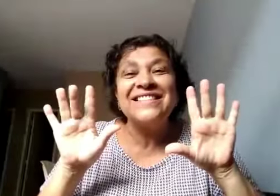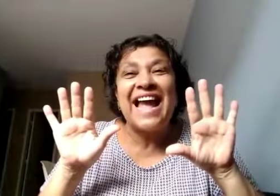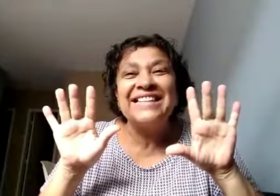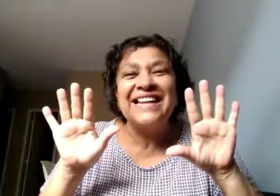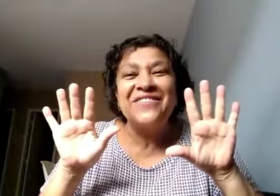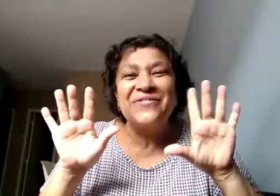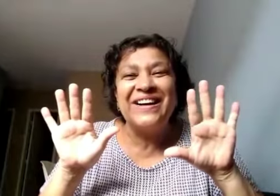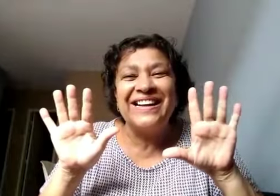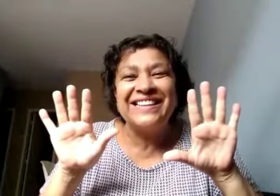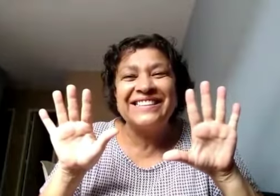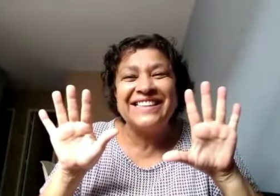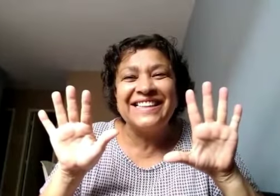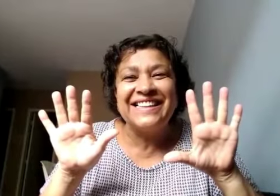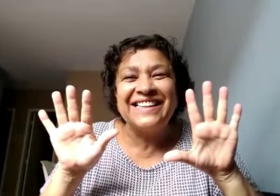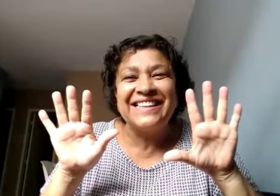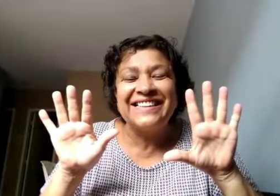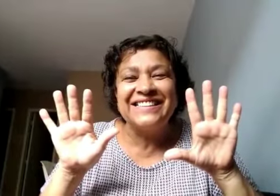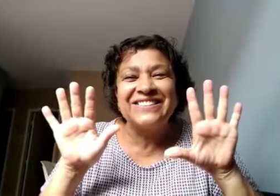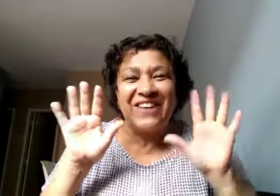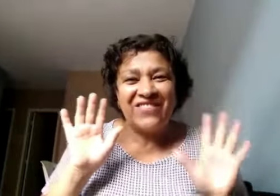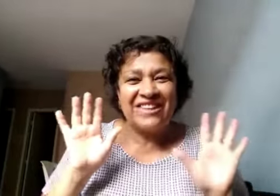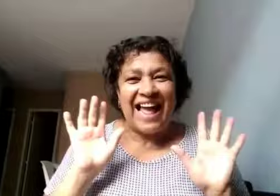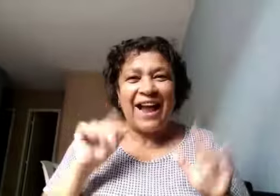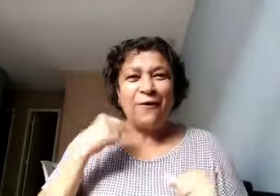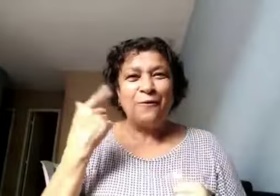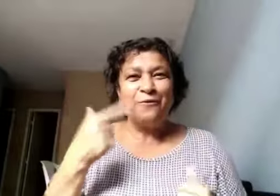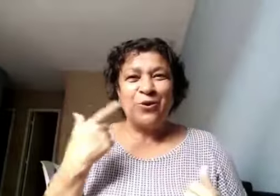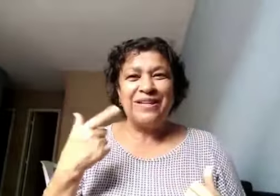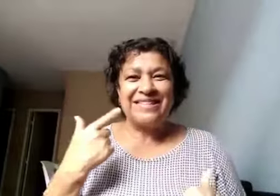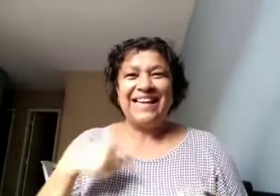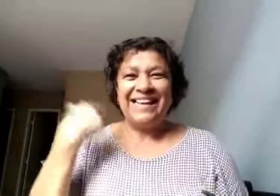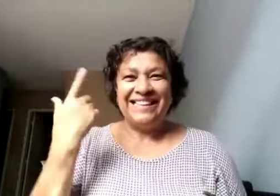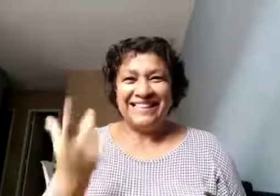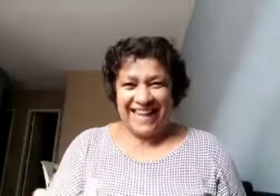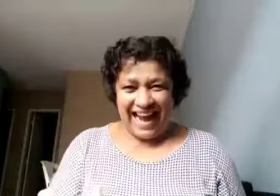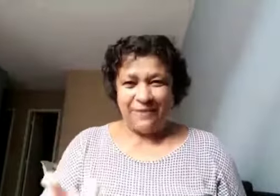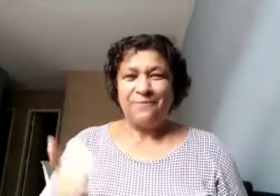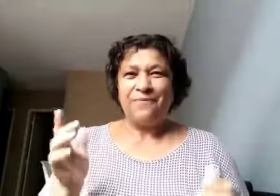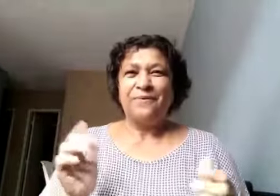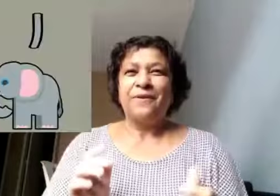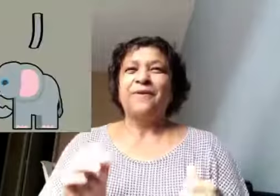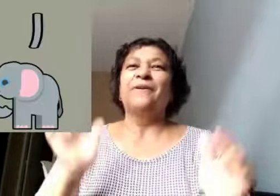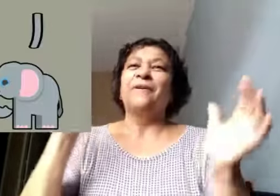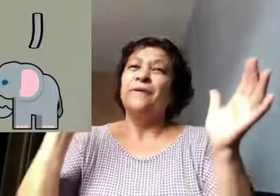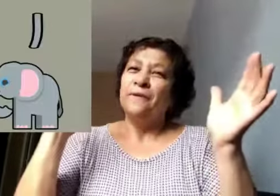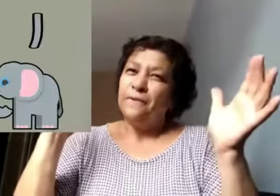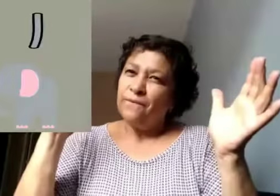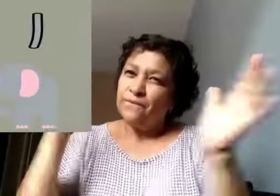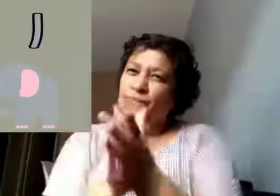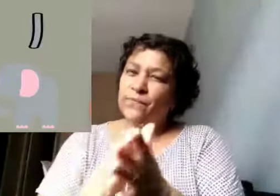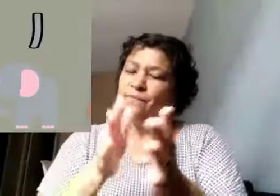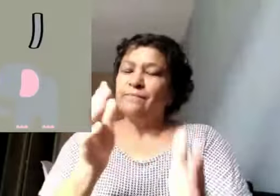os dez elefantes. Vamos lá? Um, dois e já! Um elefante